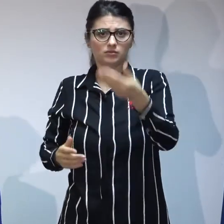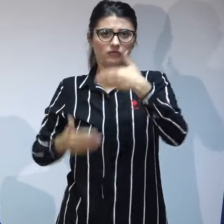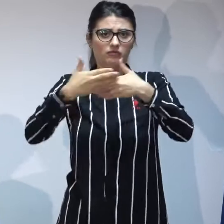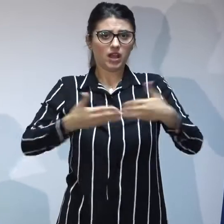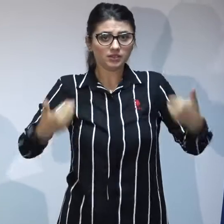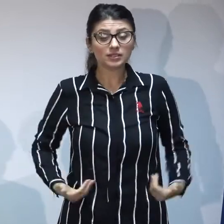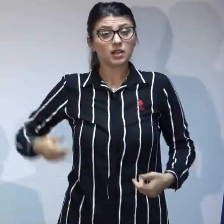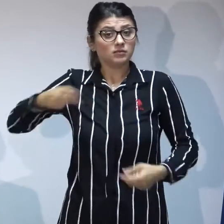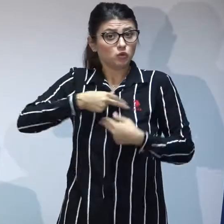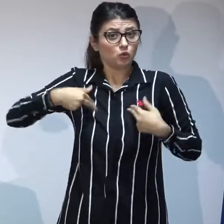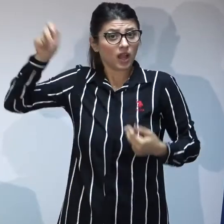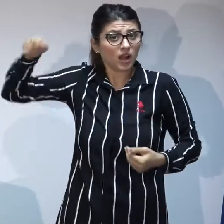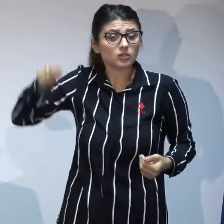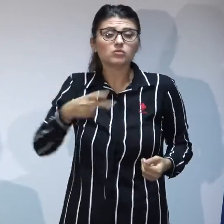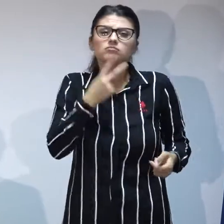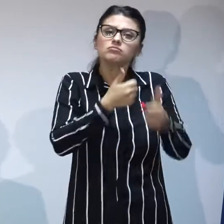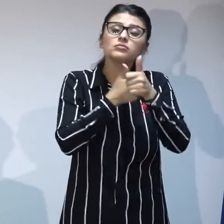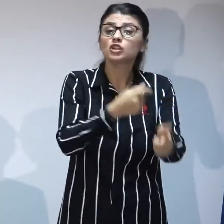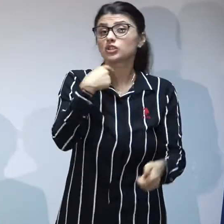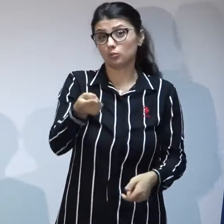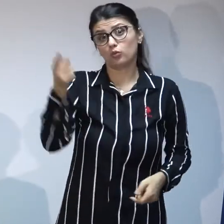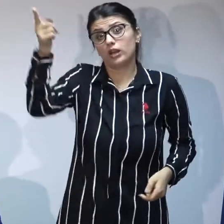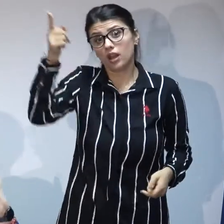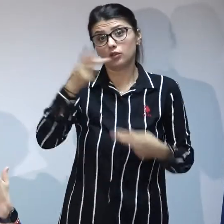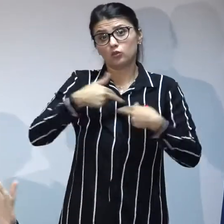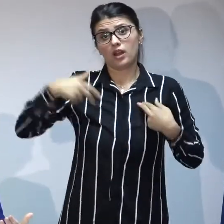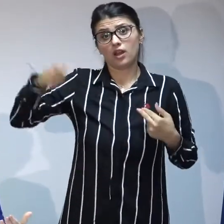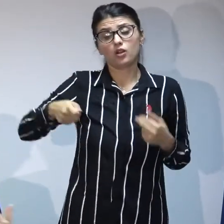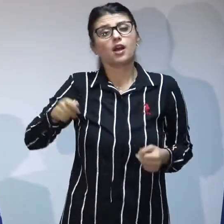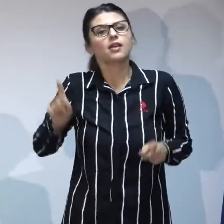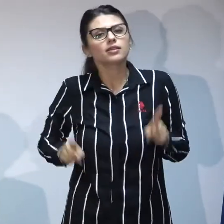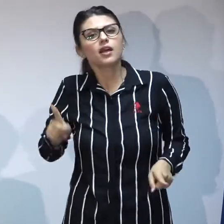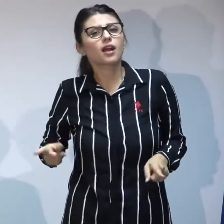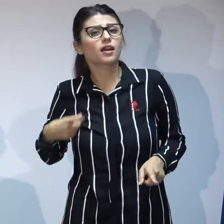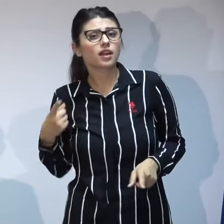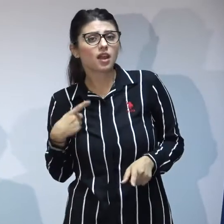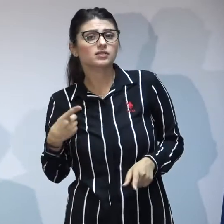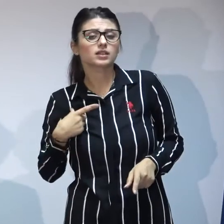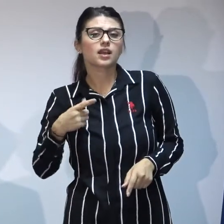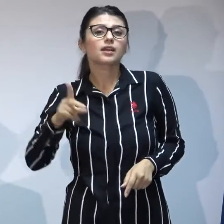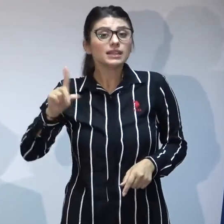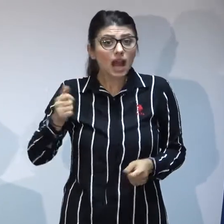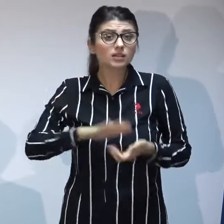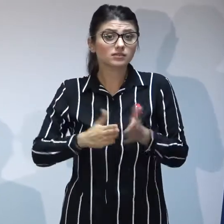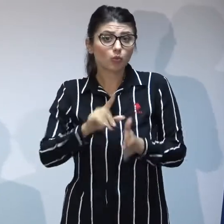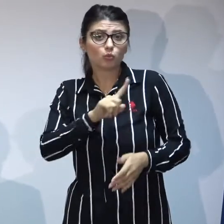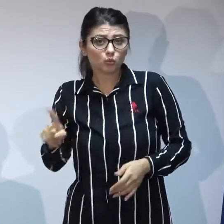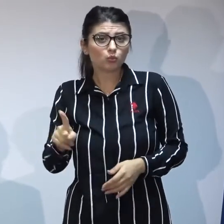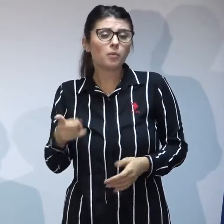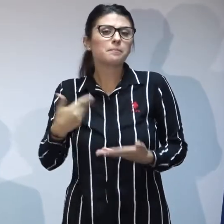lase judecătorul să decidă dacă poate încuvința sau nu adopția